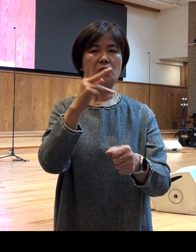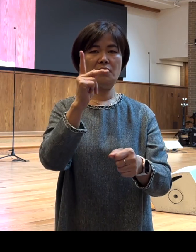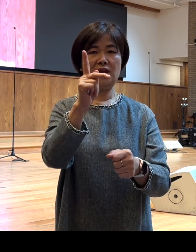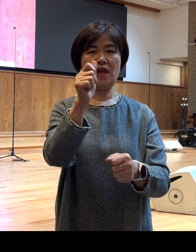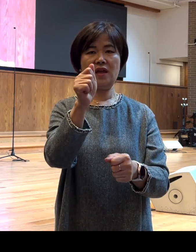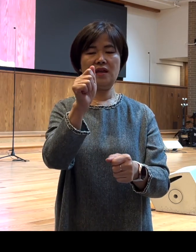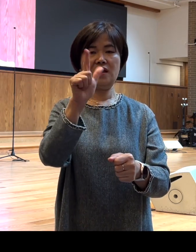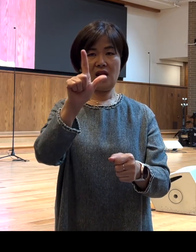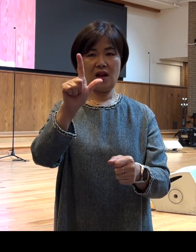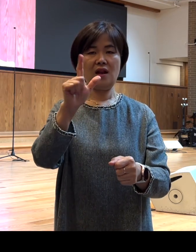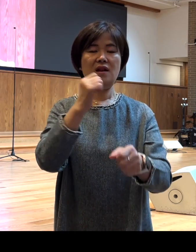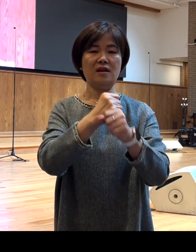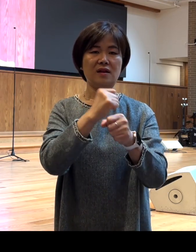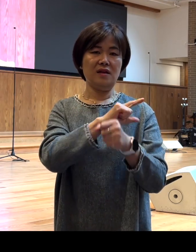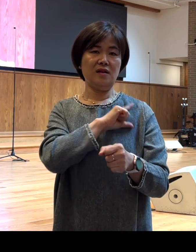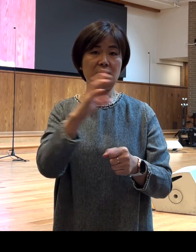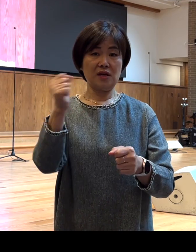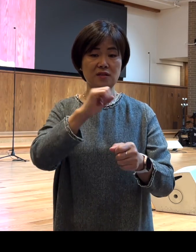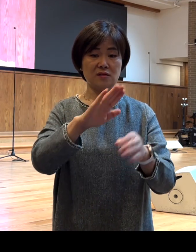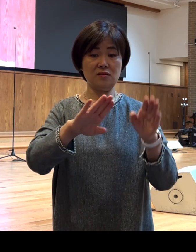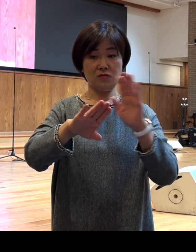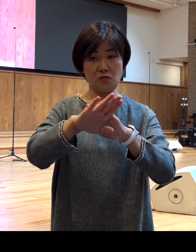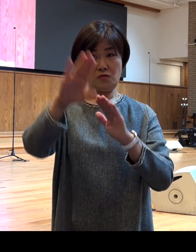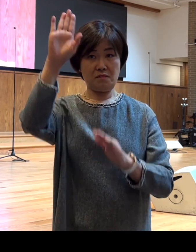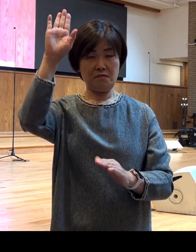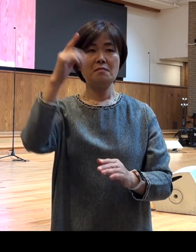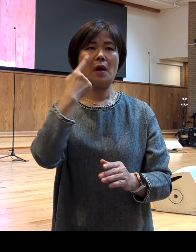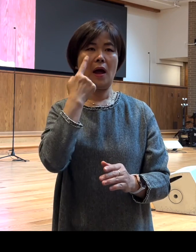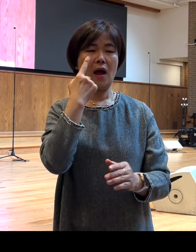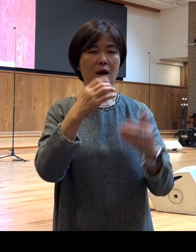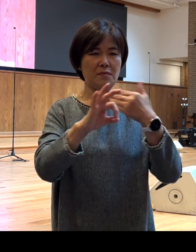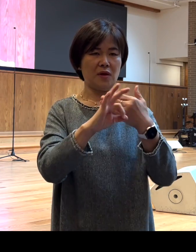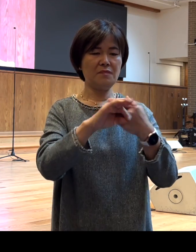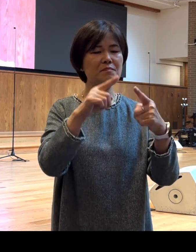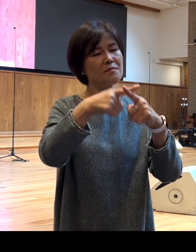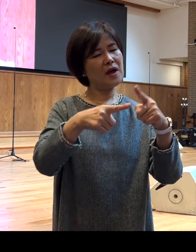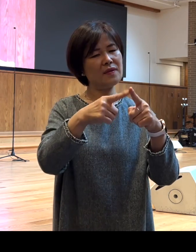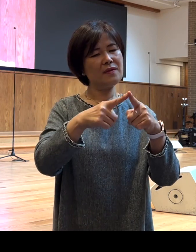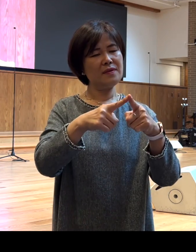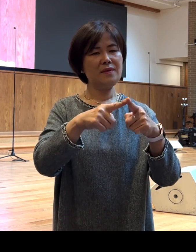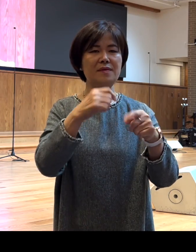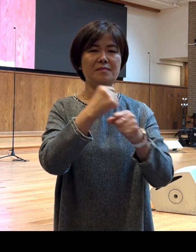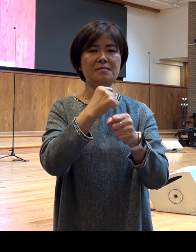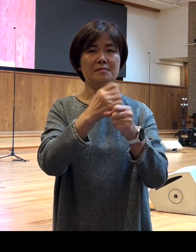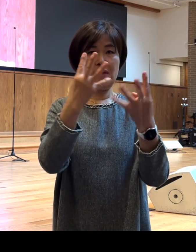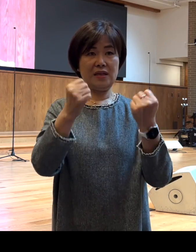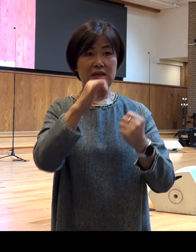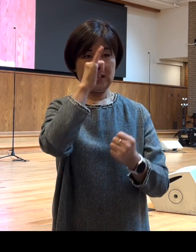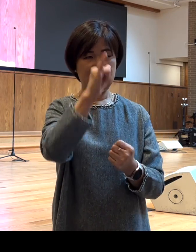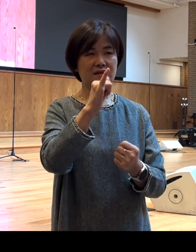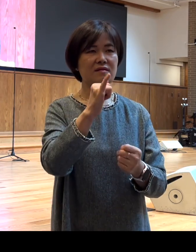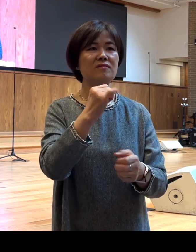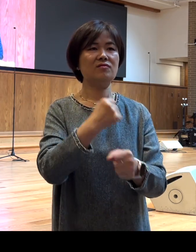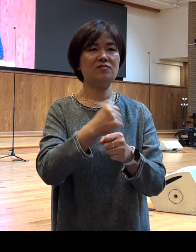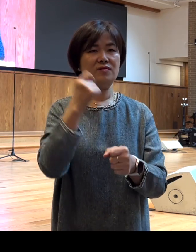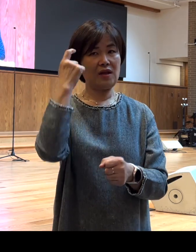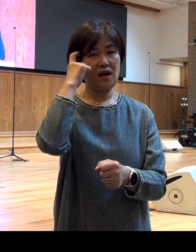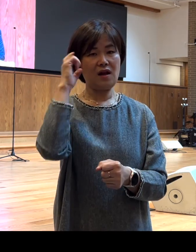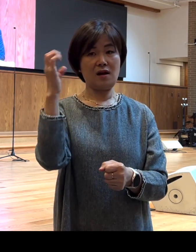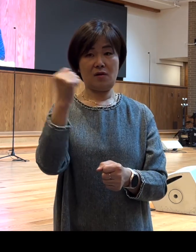이름을 가진 분들 손들어 보라고 하면 절반 이상 대부분의 성도님들이 손을 드시지 않을까 그렇게 생각을 해봅니다